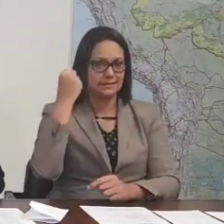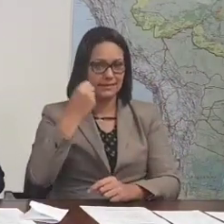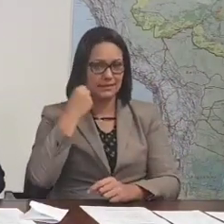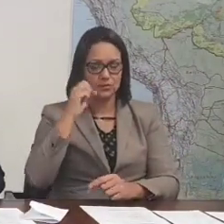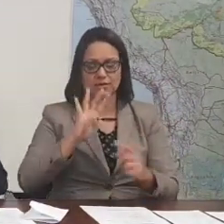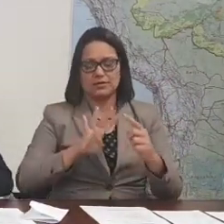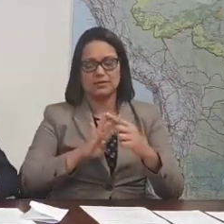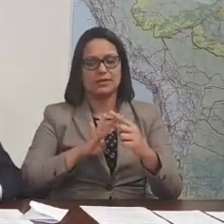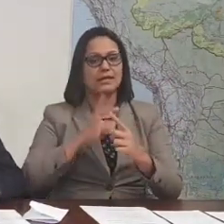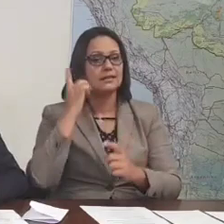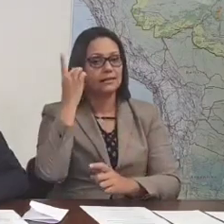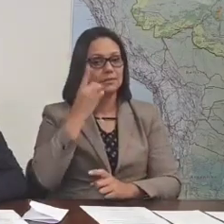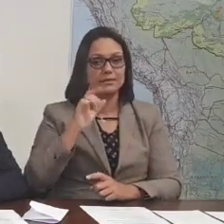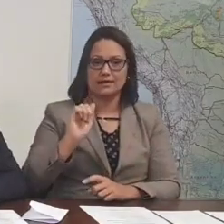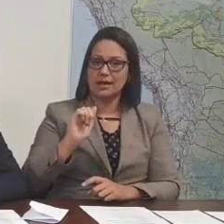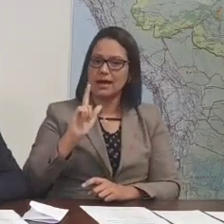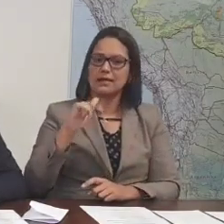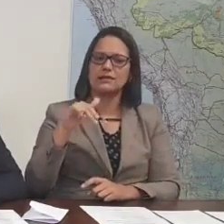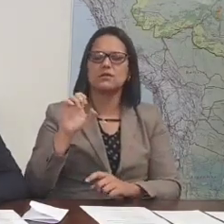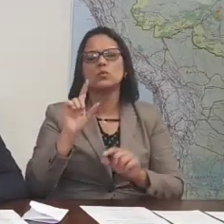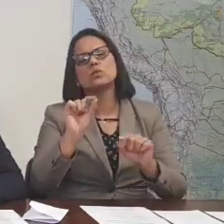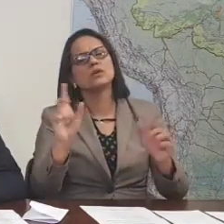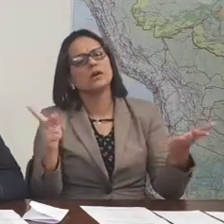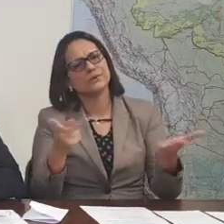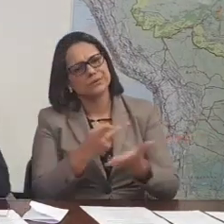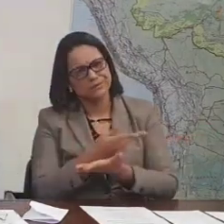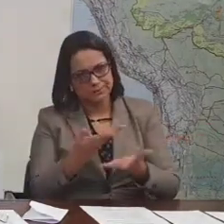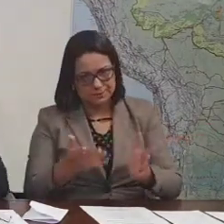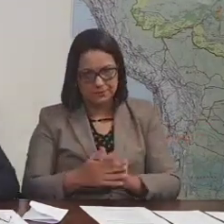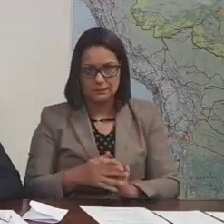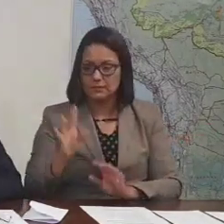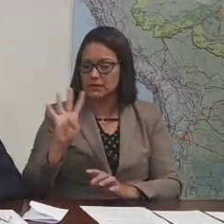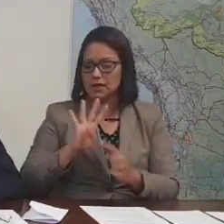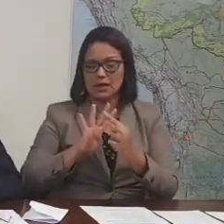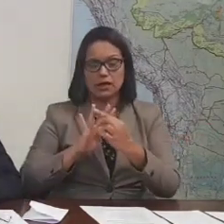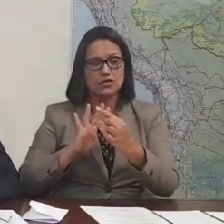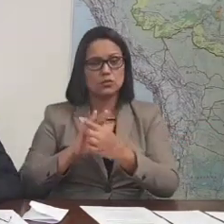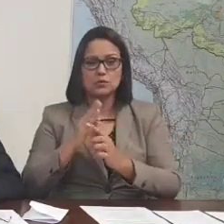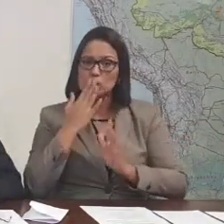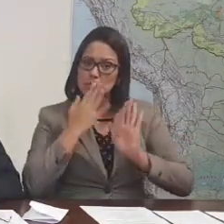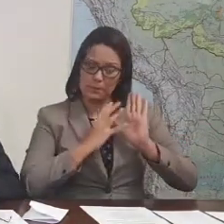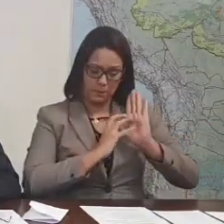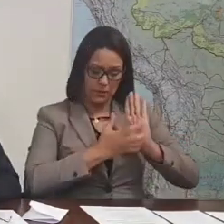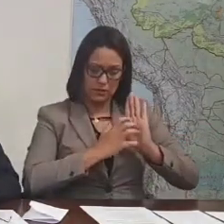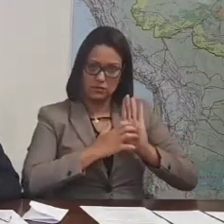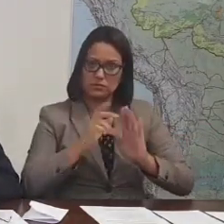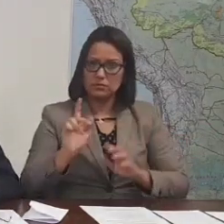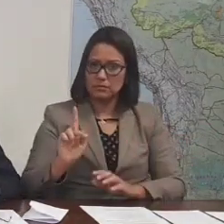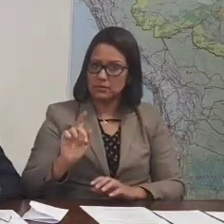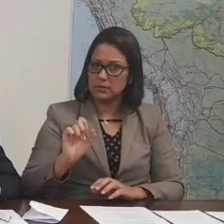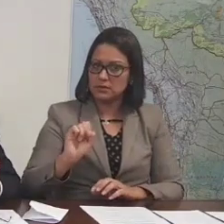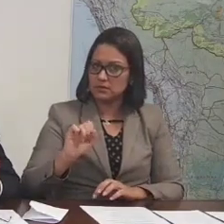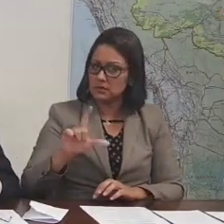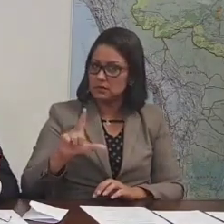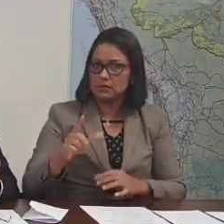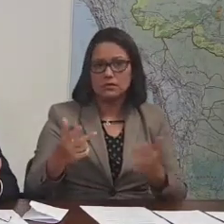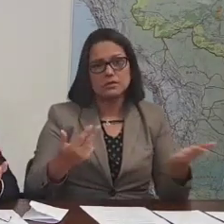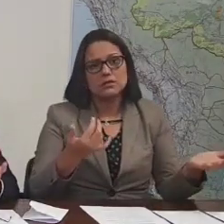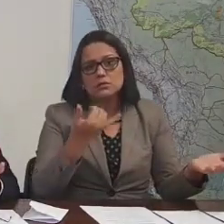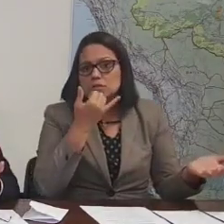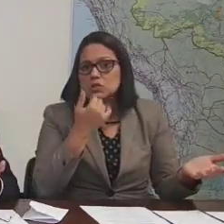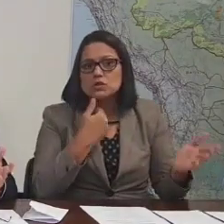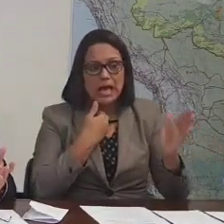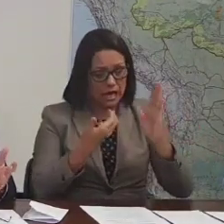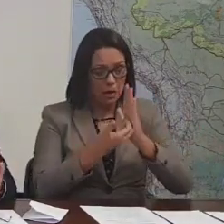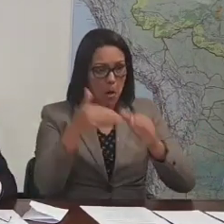Aline e Soraya. O acontece, pessoal? Ambas são do PSL. Nós não podemos ganhar tudo na Câmara